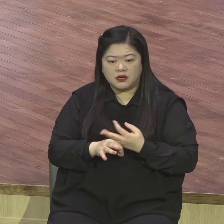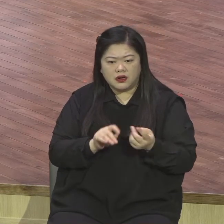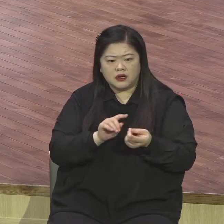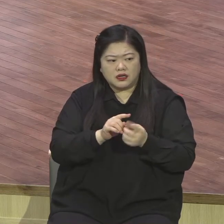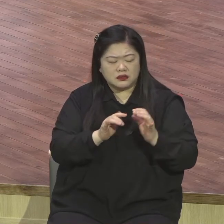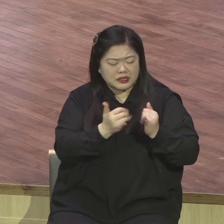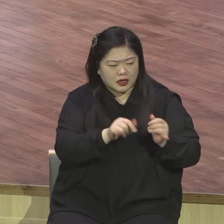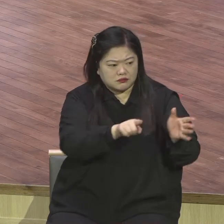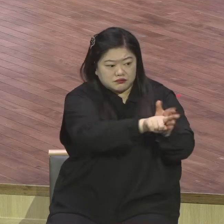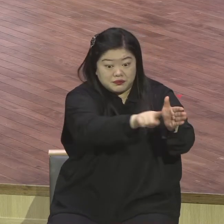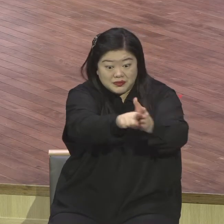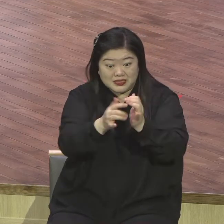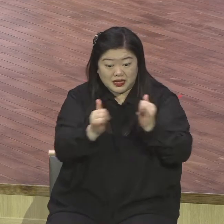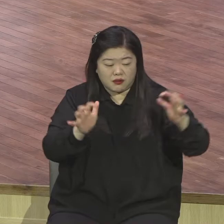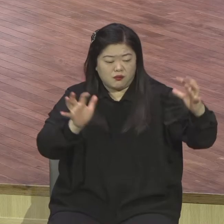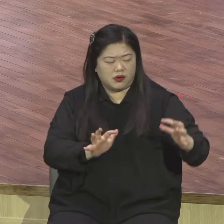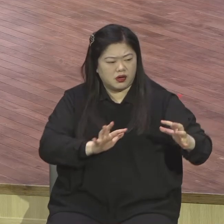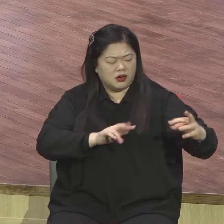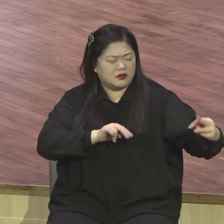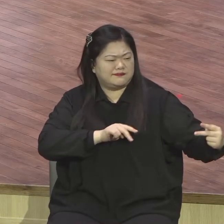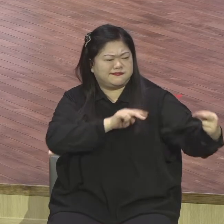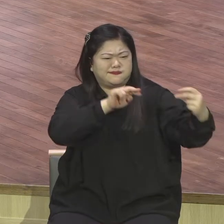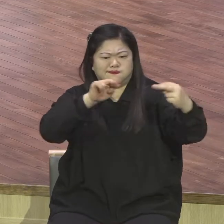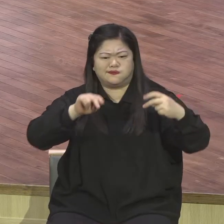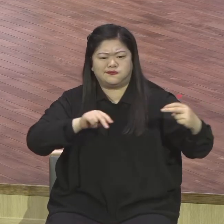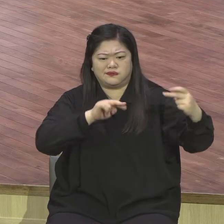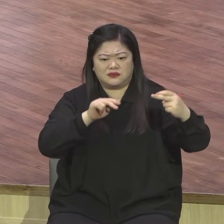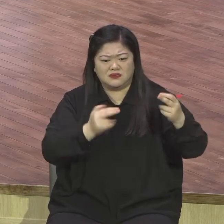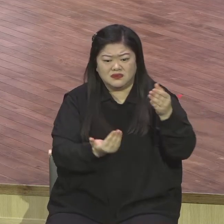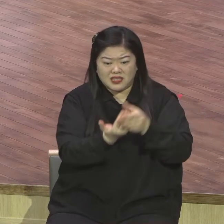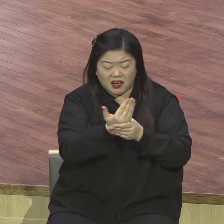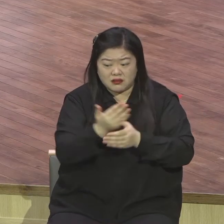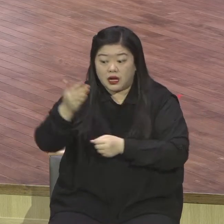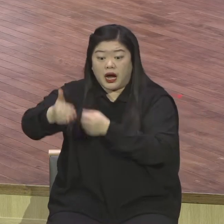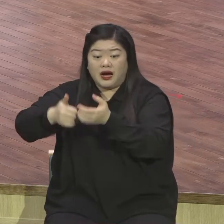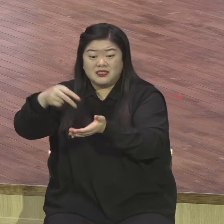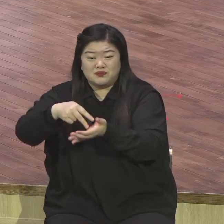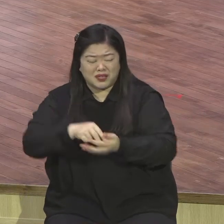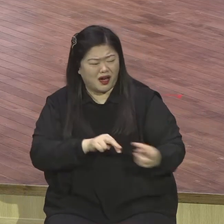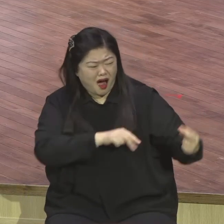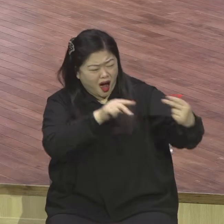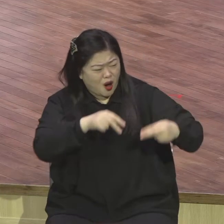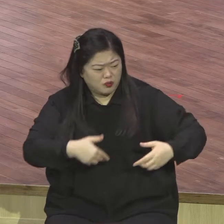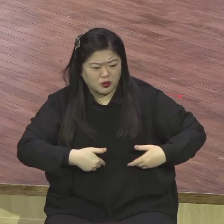생겨요. 예수님께서 이 땅에서 행하신 모든 사건 모든 기적은